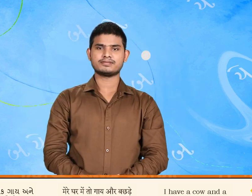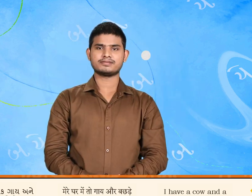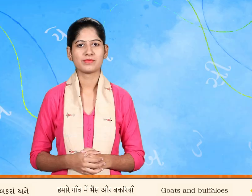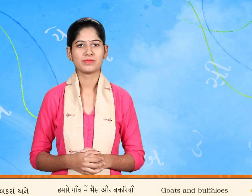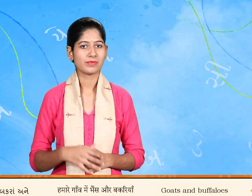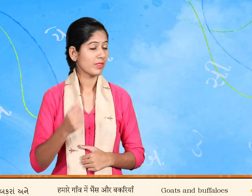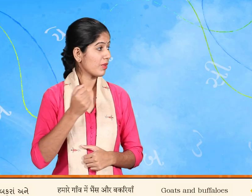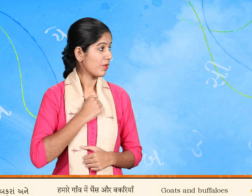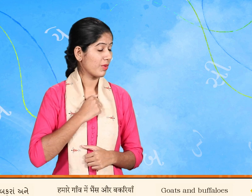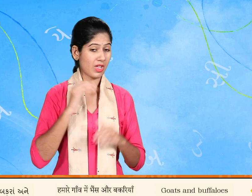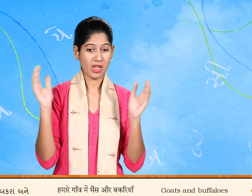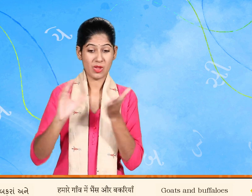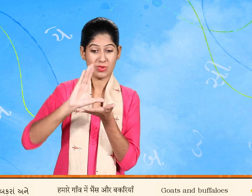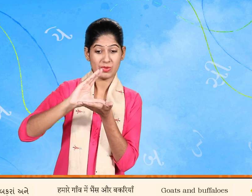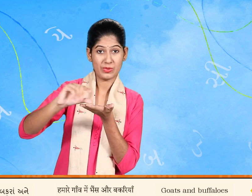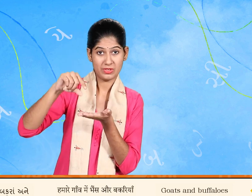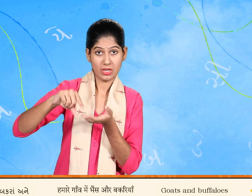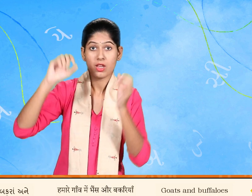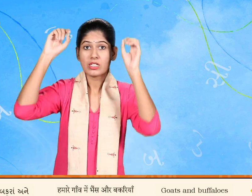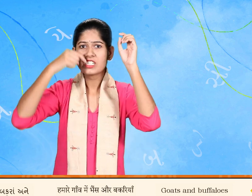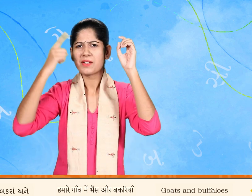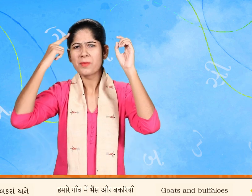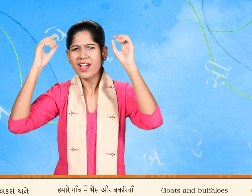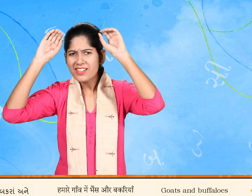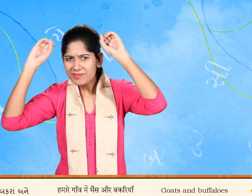મારા ગામાં બકરા અને ભેસો પણ છે